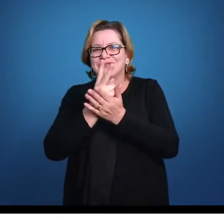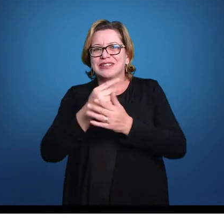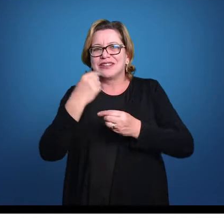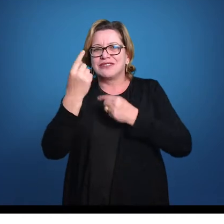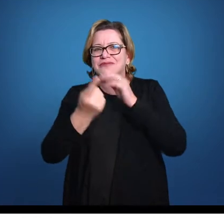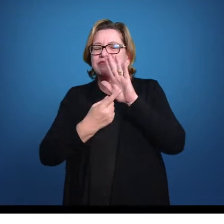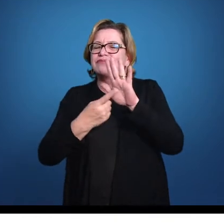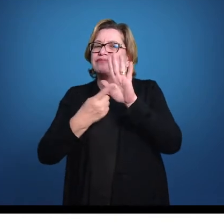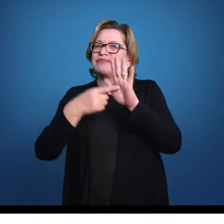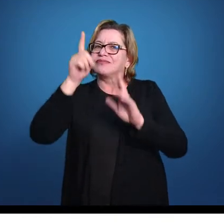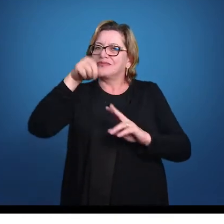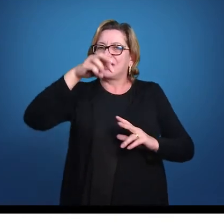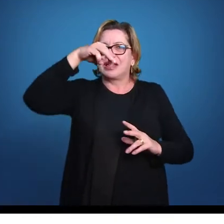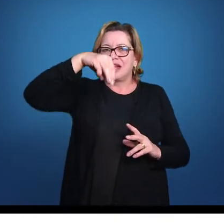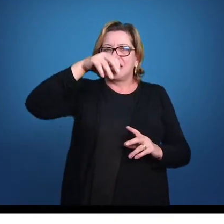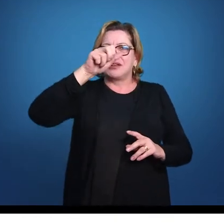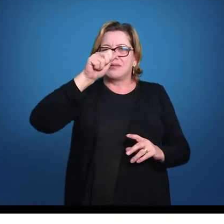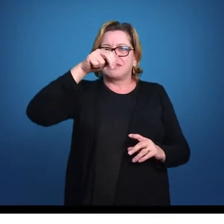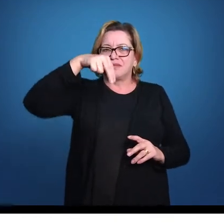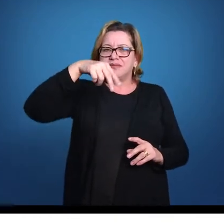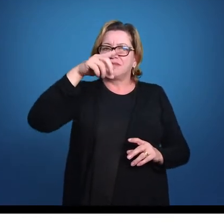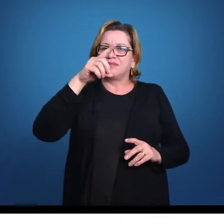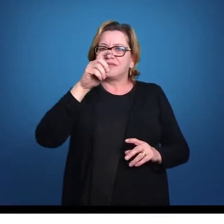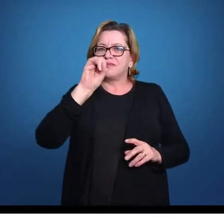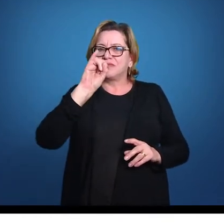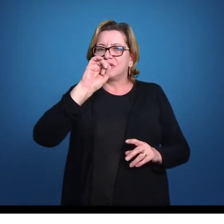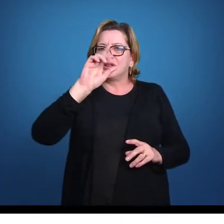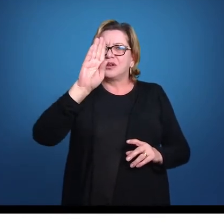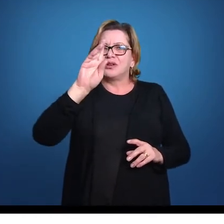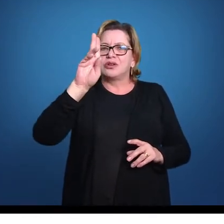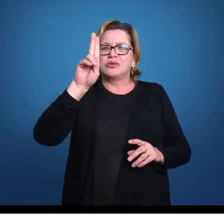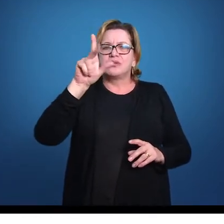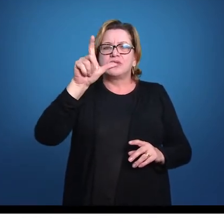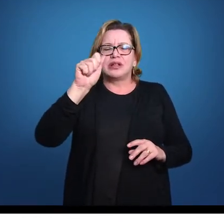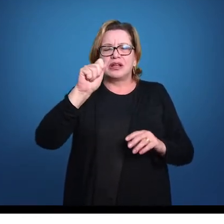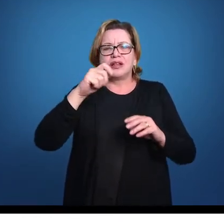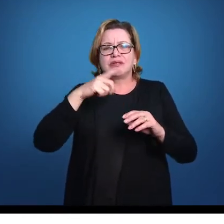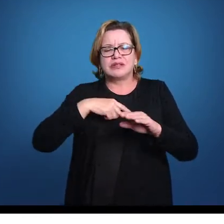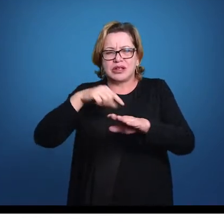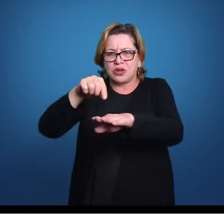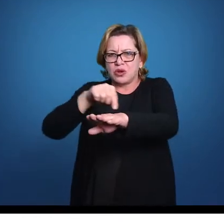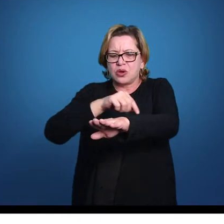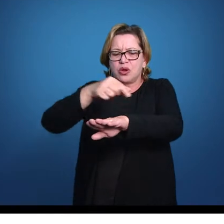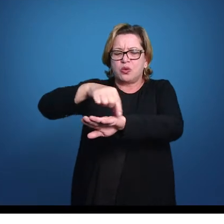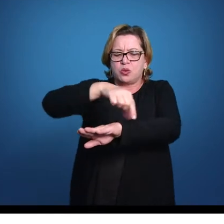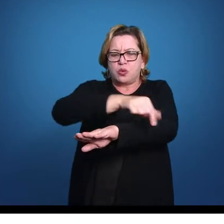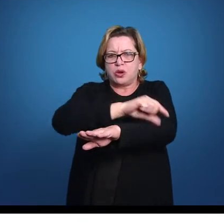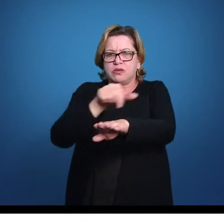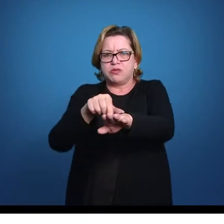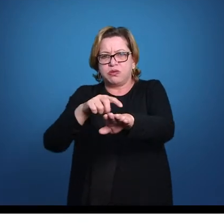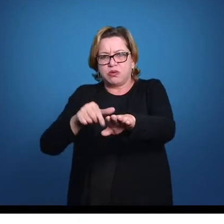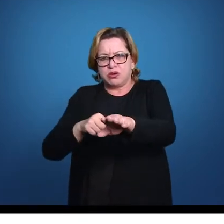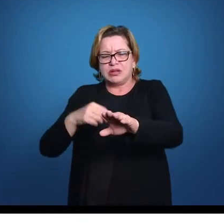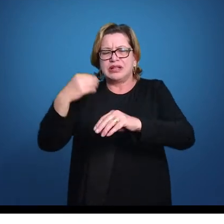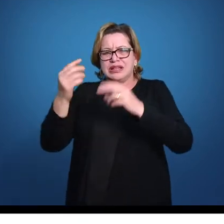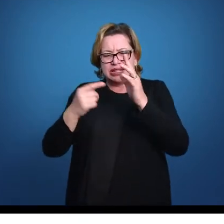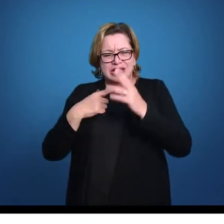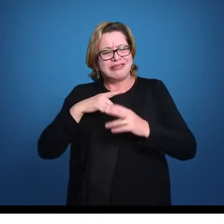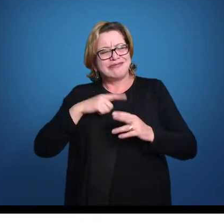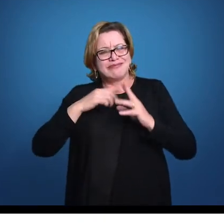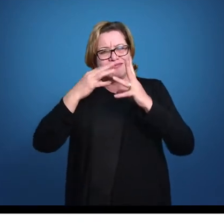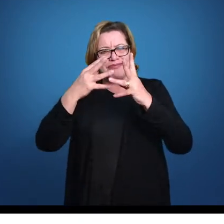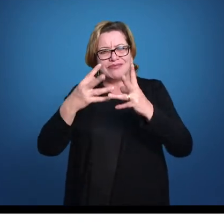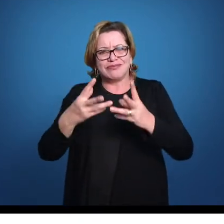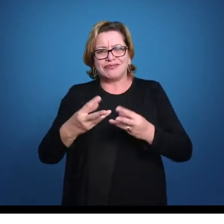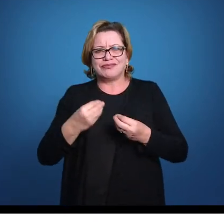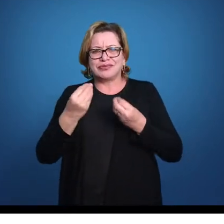como a mandíbula. Temos a linha lateral e todas as nadadeiras, primeira nadadeira dorsal, segunda nadadeira dorsal, nadadeira caudal, anal,